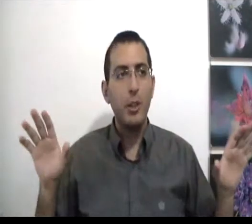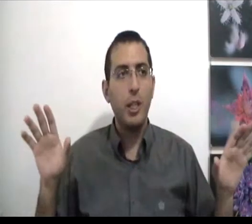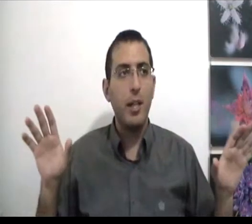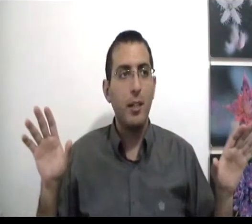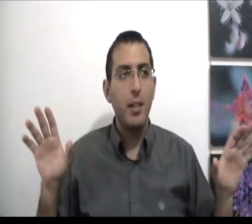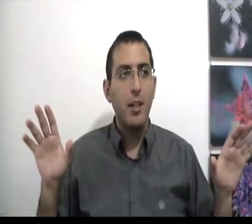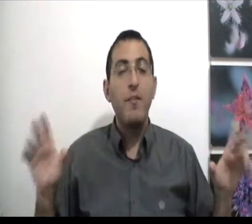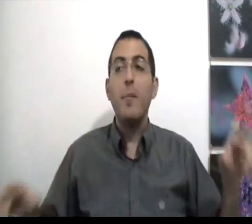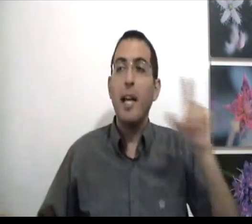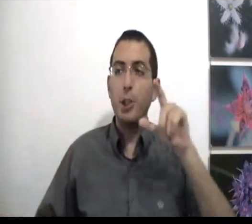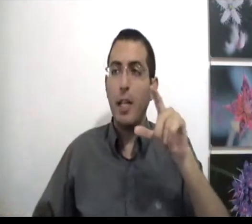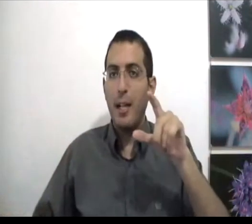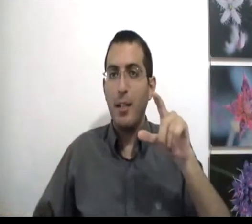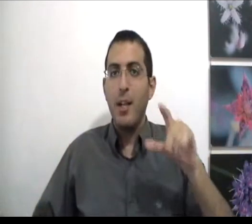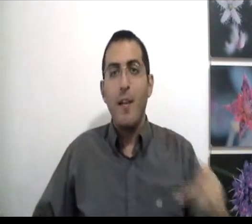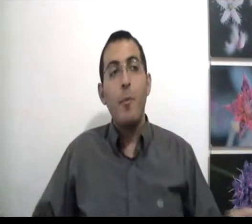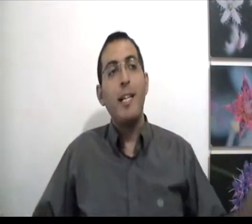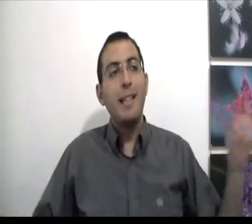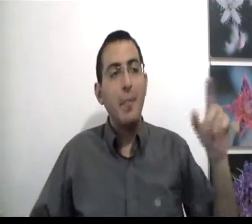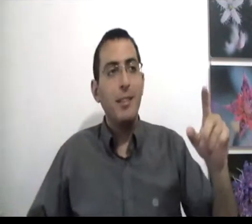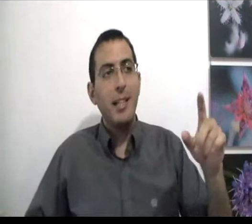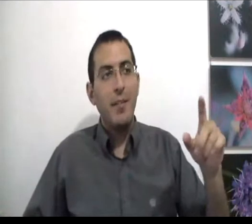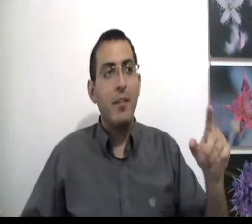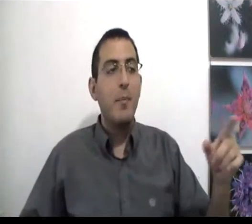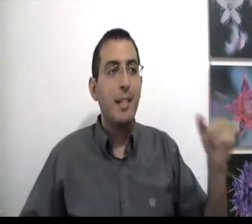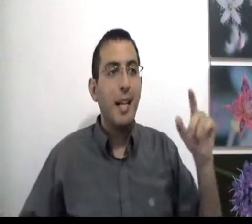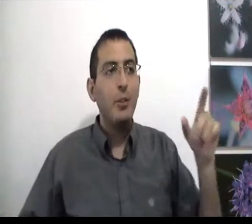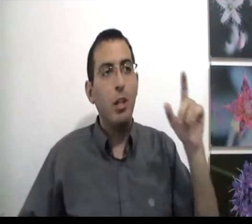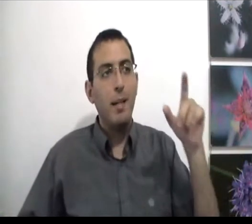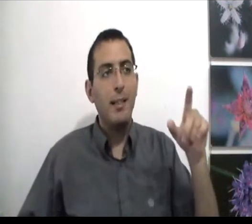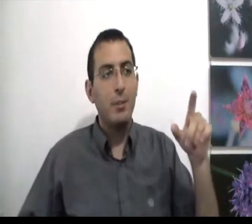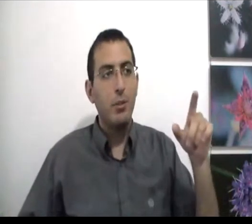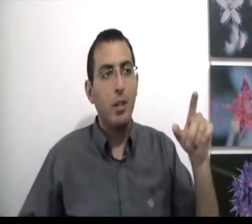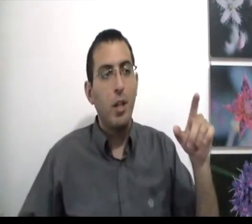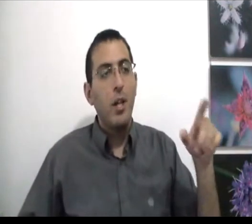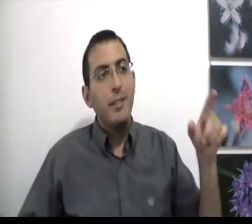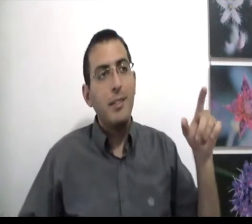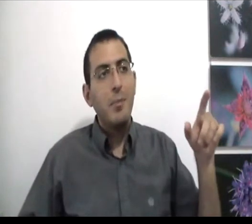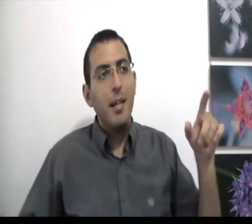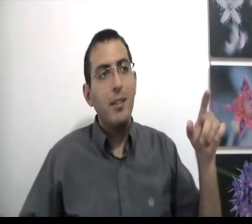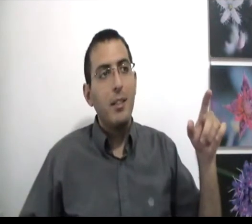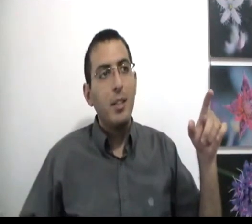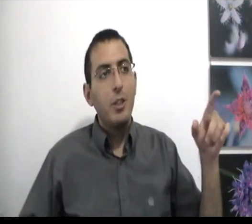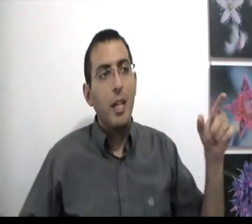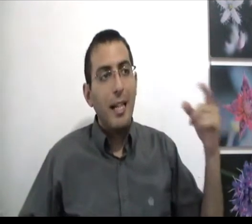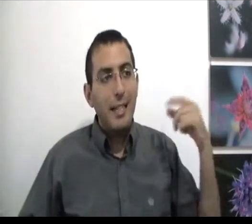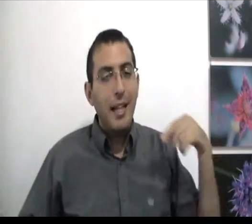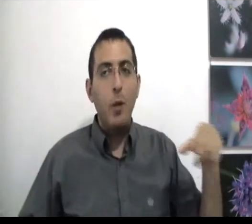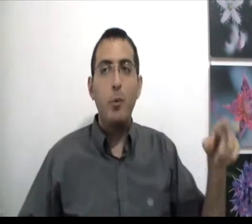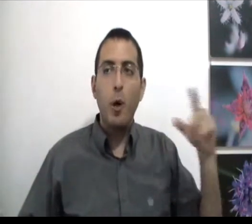השאלה ואם יהיה שאלה ואם אני עדיין מנסה להבין ואם אני עדיין שואל מה לעשות זה סימן שאני עדיין לא בטוח